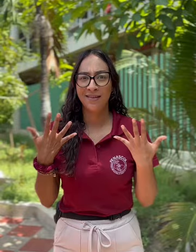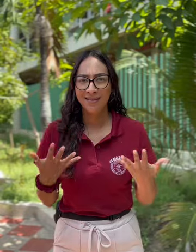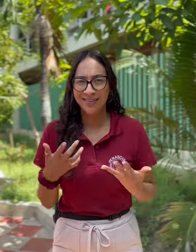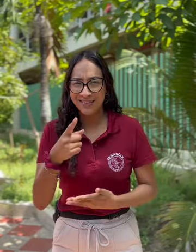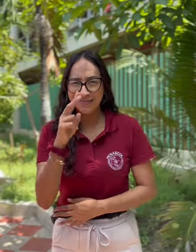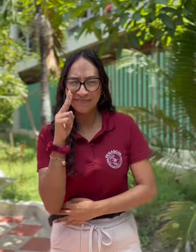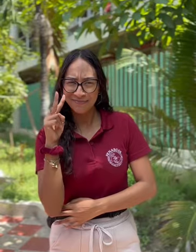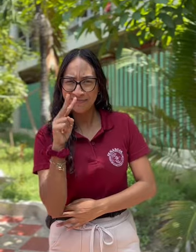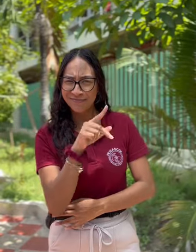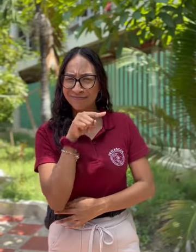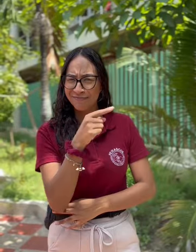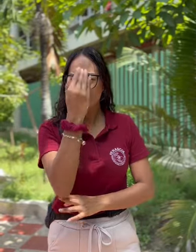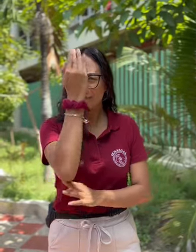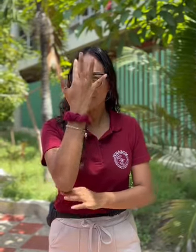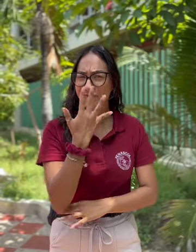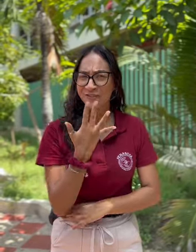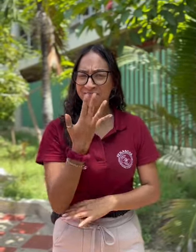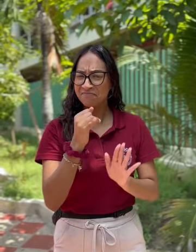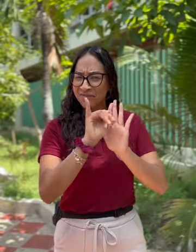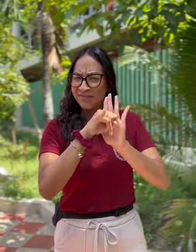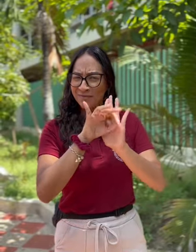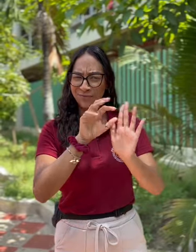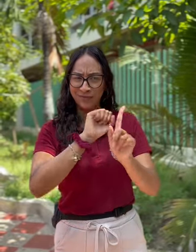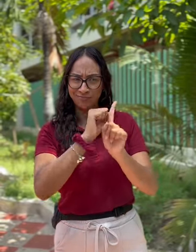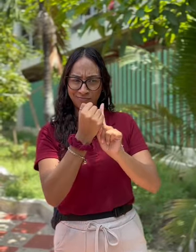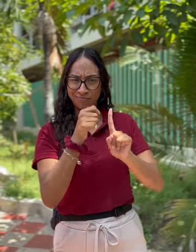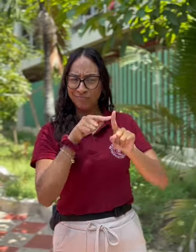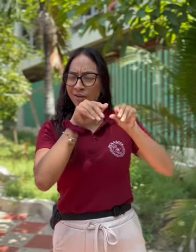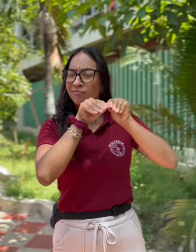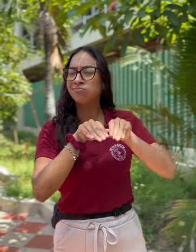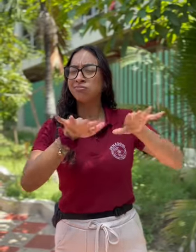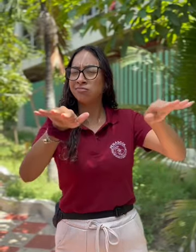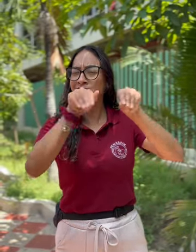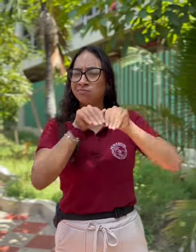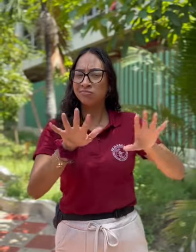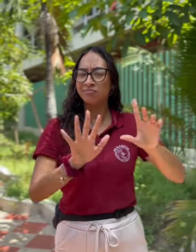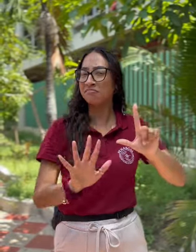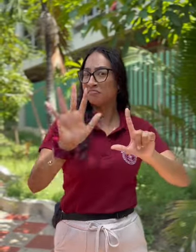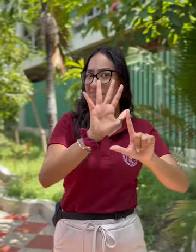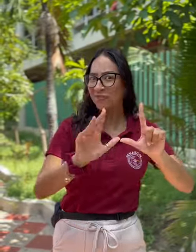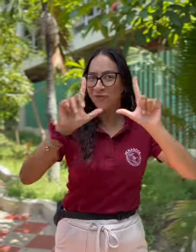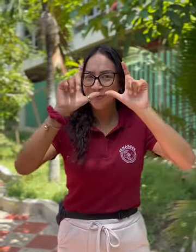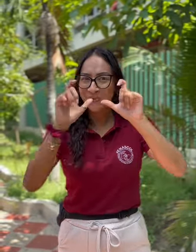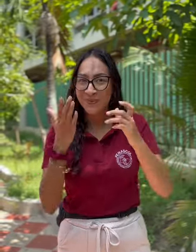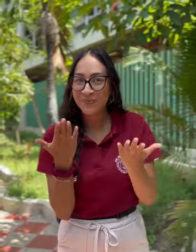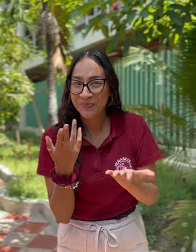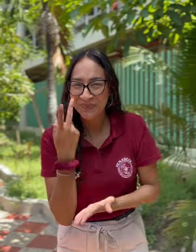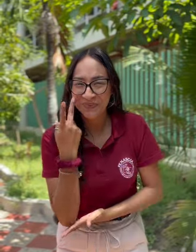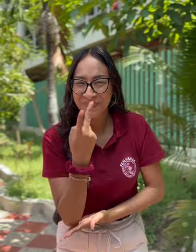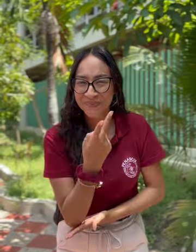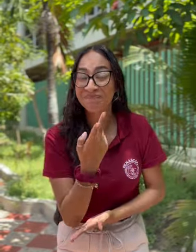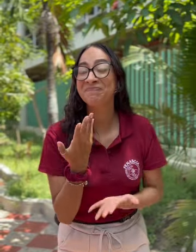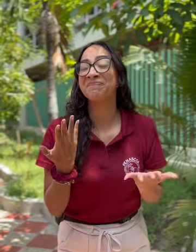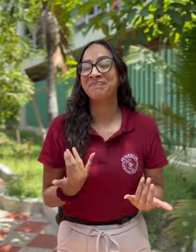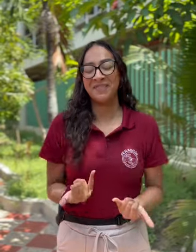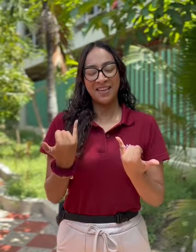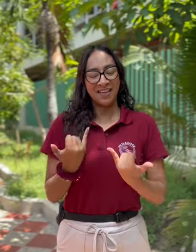¿Han visto las publicaciones de videos y fotos que hemos realizado desde nuestras redes sociales? Bien,